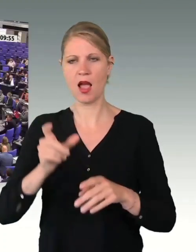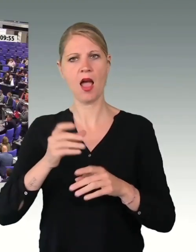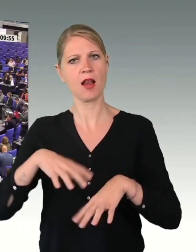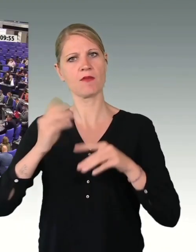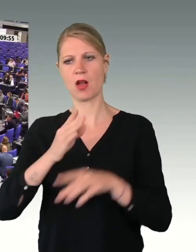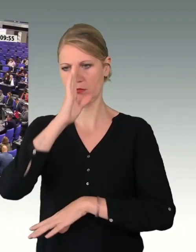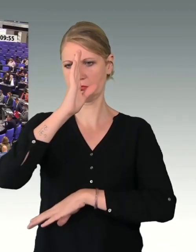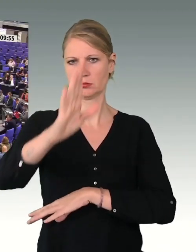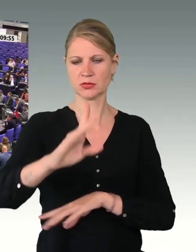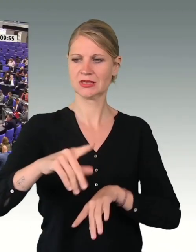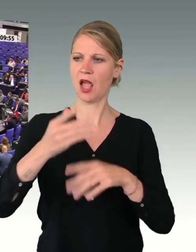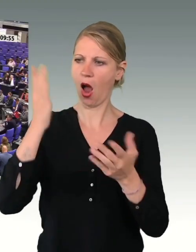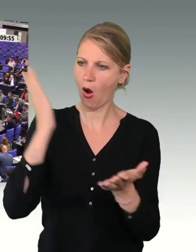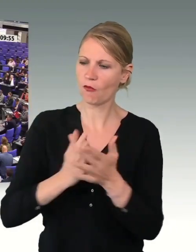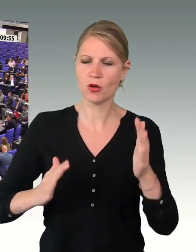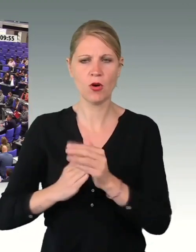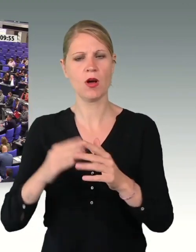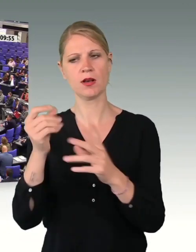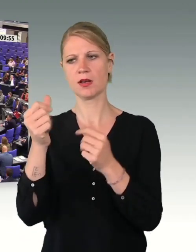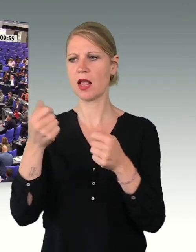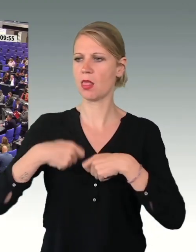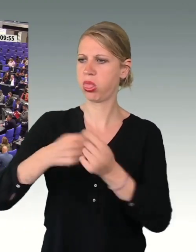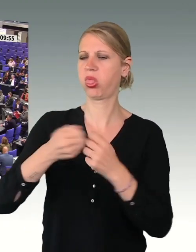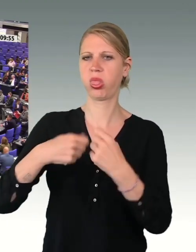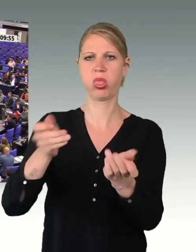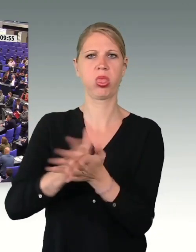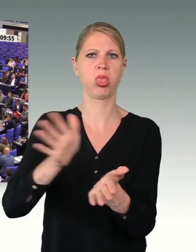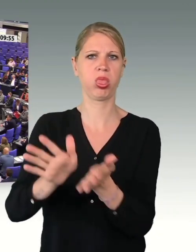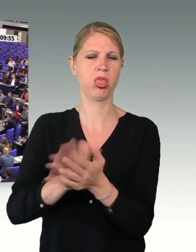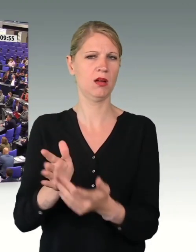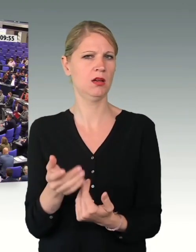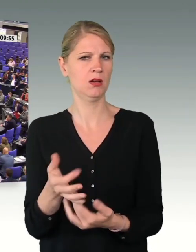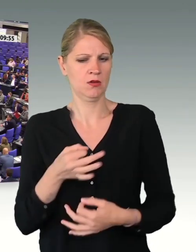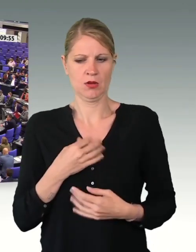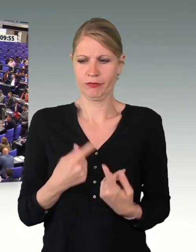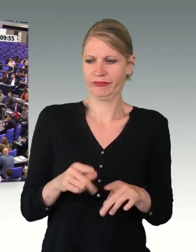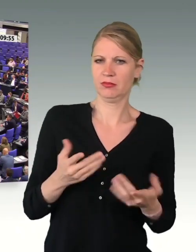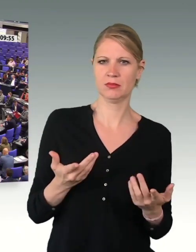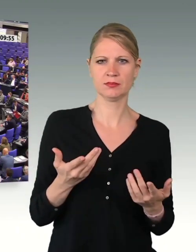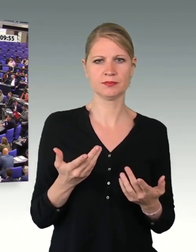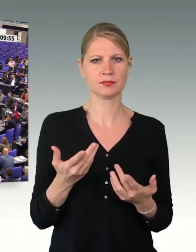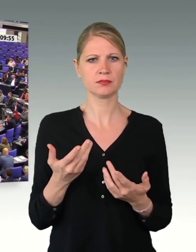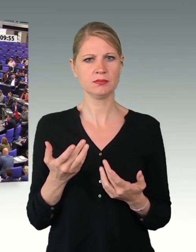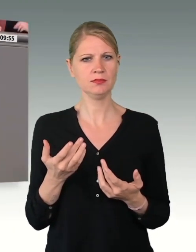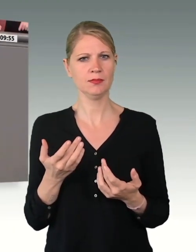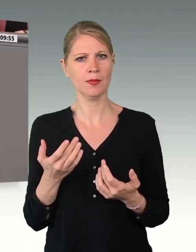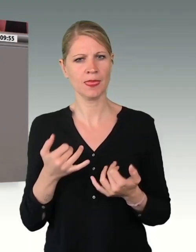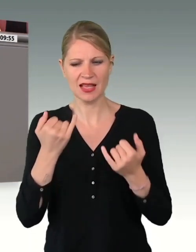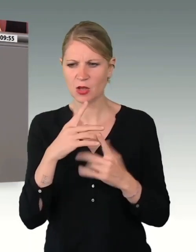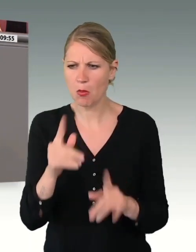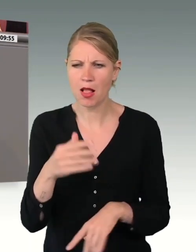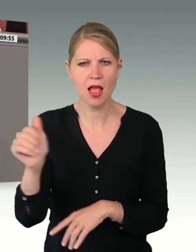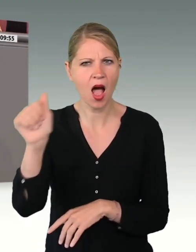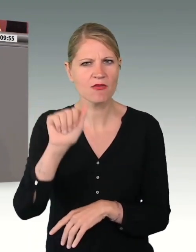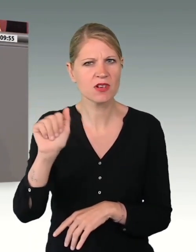Und es mutet doch etwas komisch an, ausgerechnet lobend Afghanistan zu erwähnen,